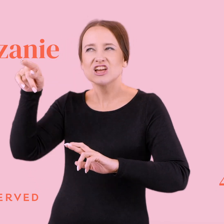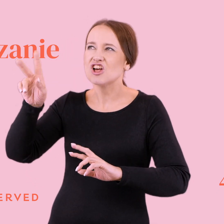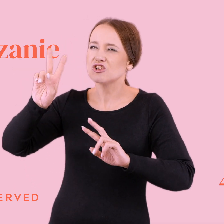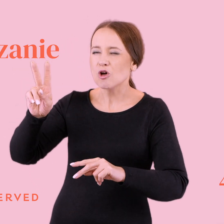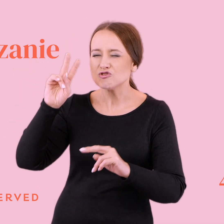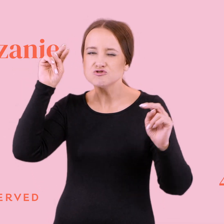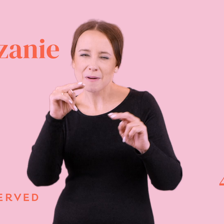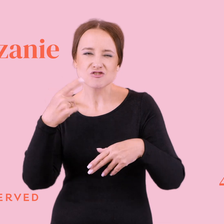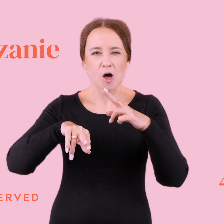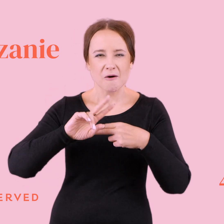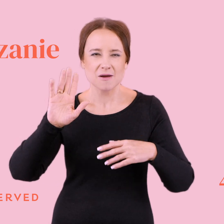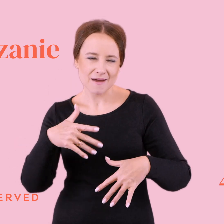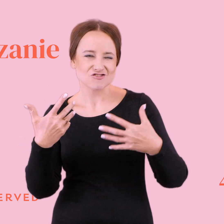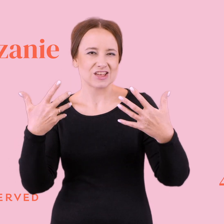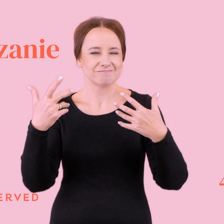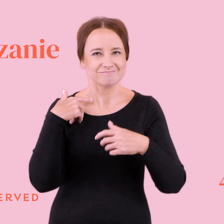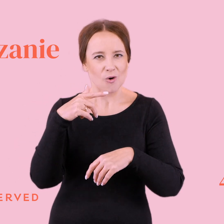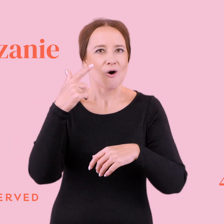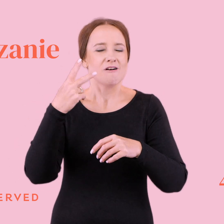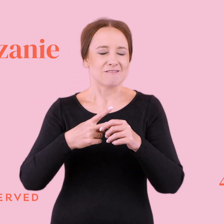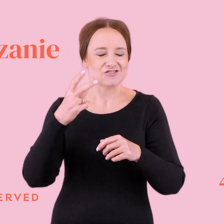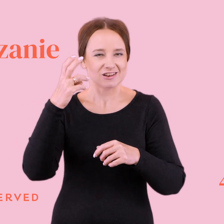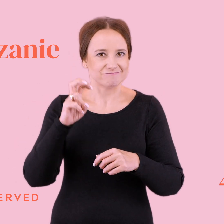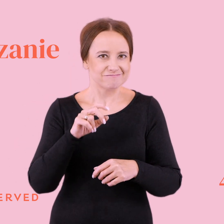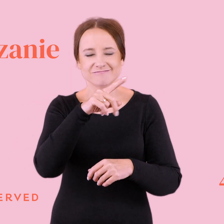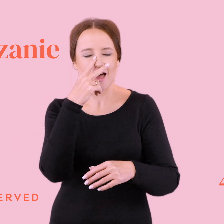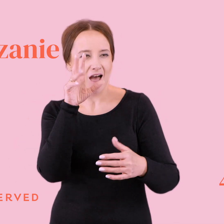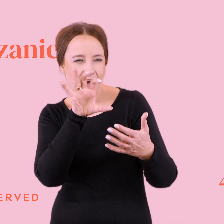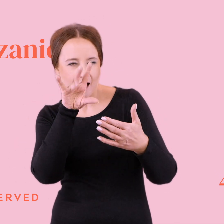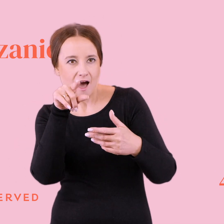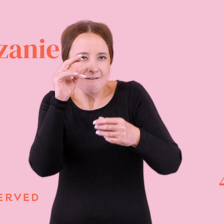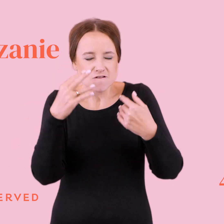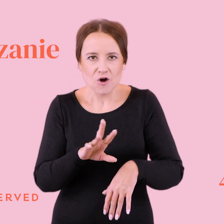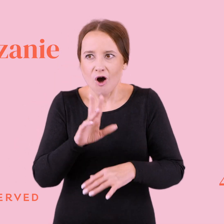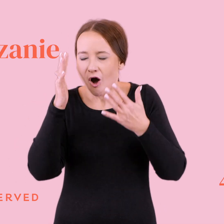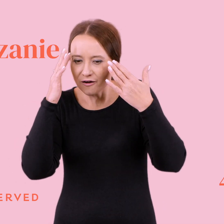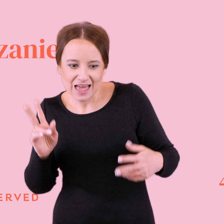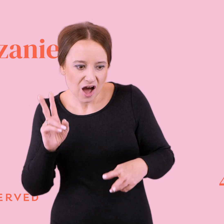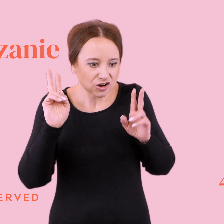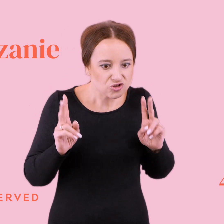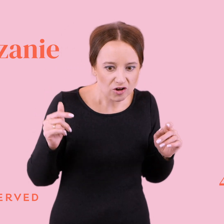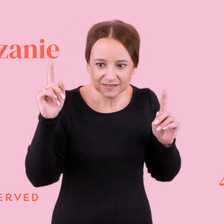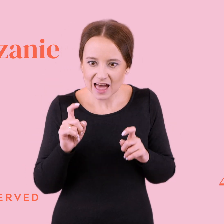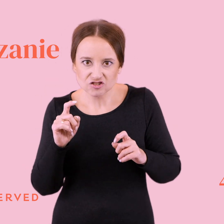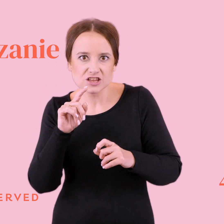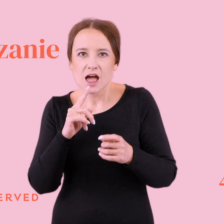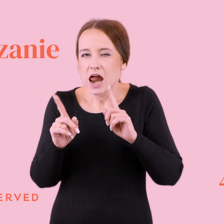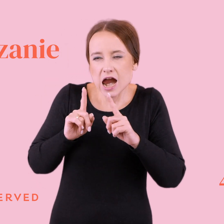relację, bo sobie pomyśli o nie, ktoś zaraz z nią zacznie flirtować, to ja się koniecznie muszę do niej odezwać. No